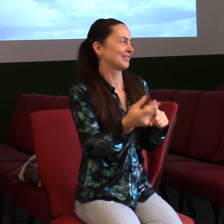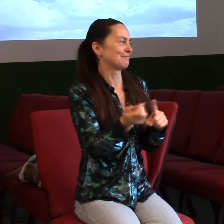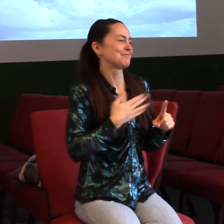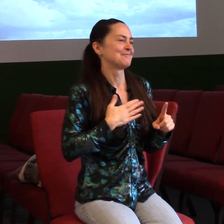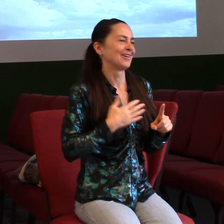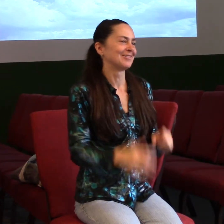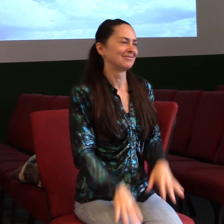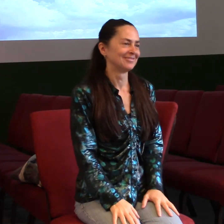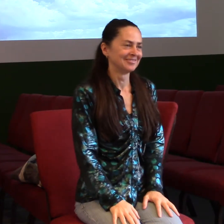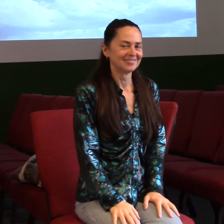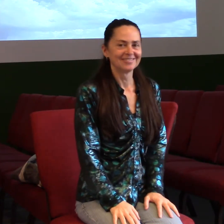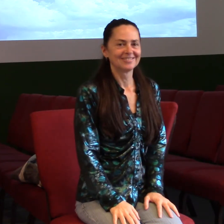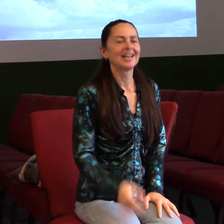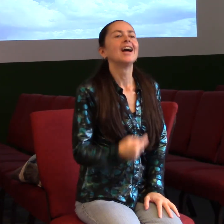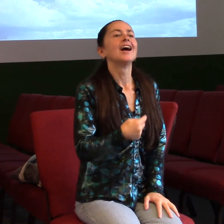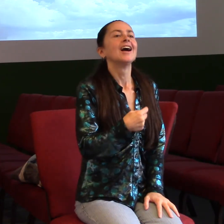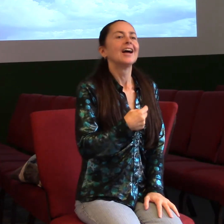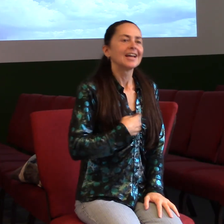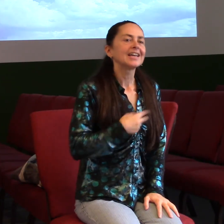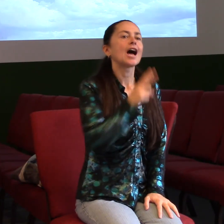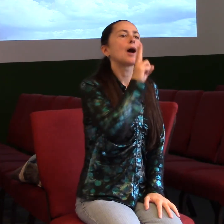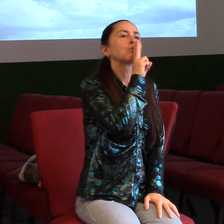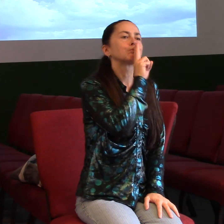Ale přiznám se vám, že taky někdy se mi nechce ráno do sboru.